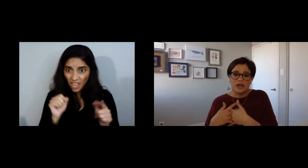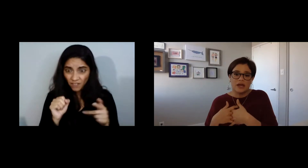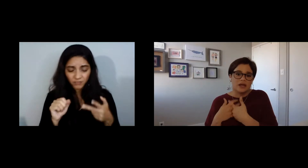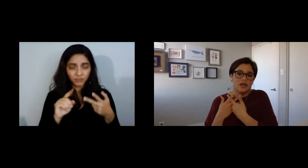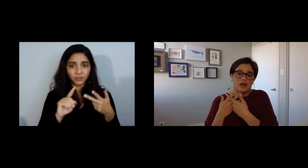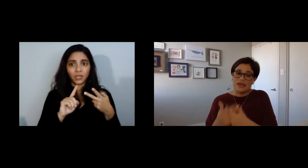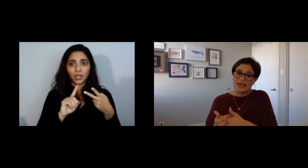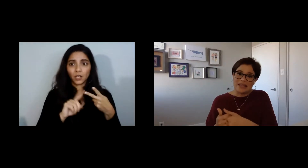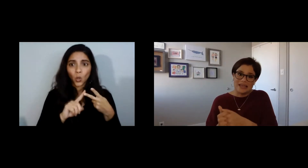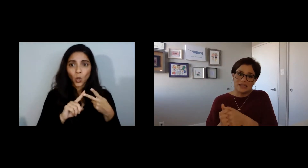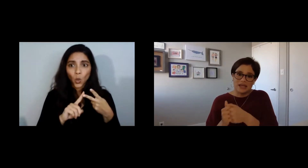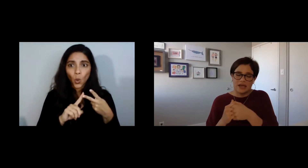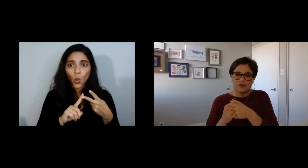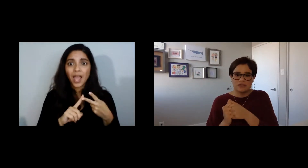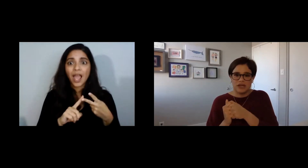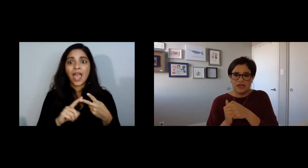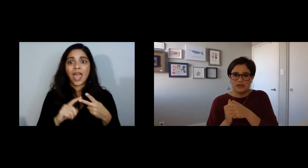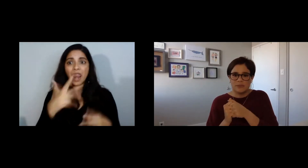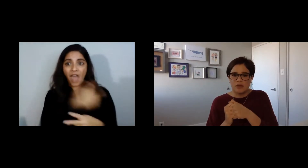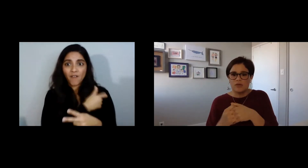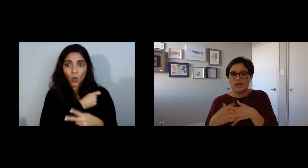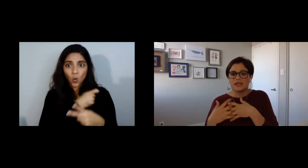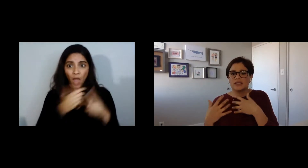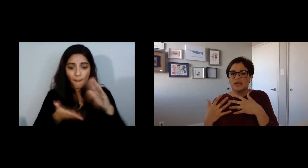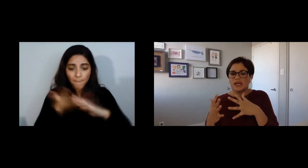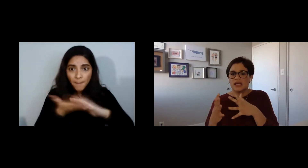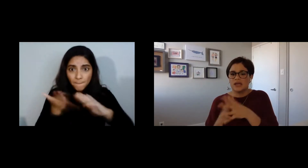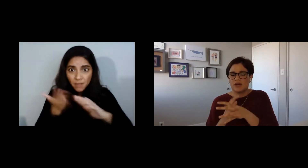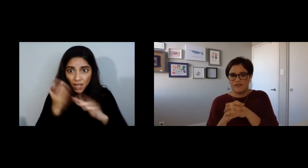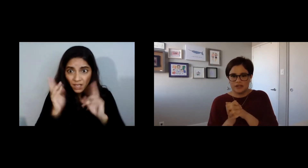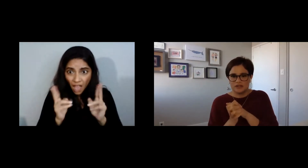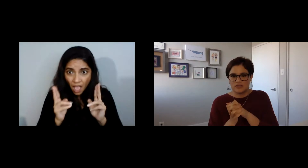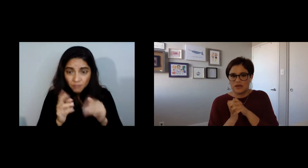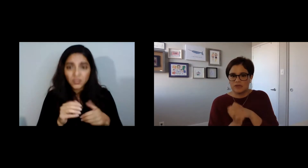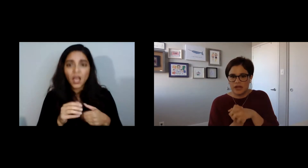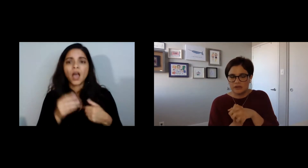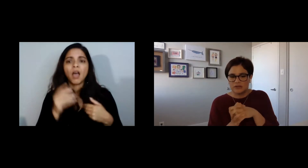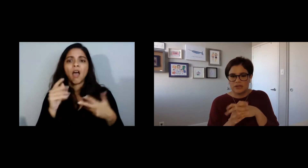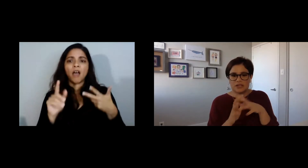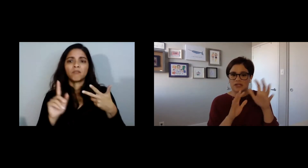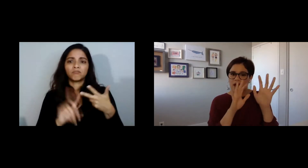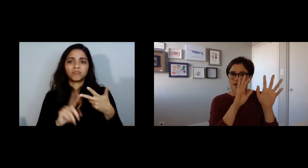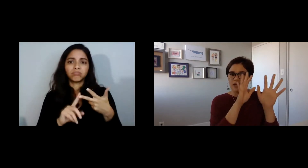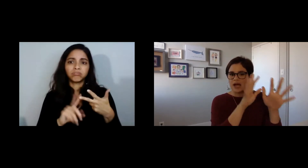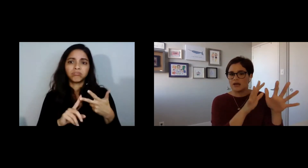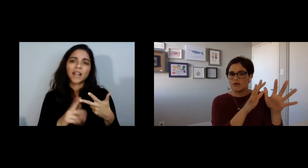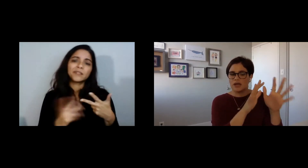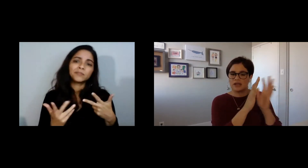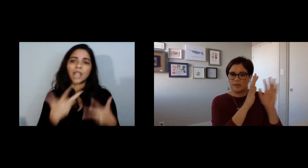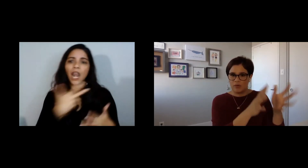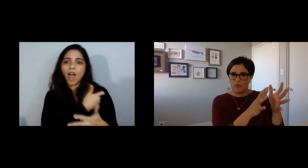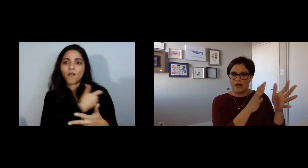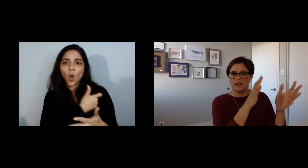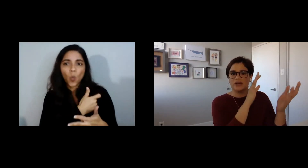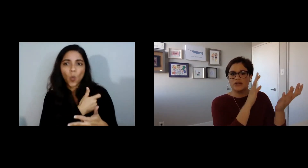mi comunidad los ingredientes que contienen estas vacunas y los efectos secundarios y si hay algo